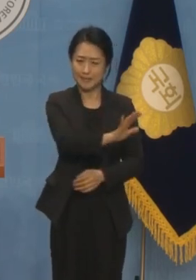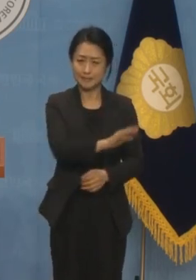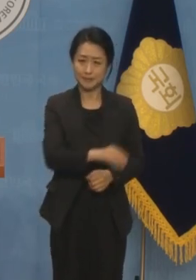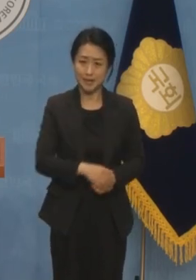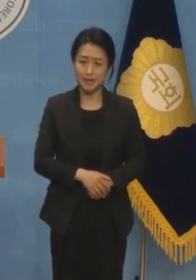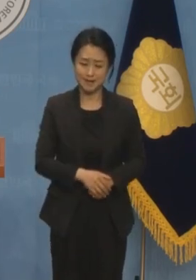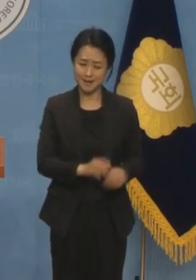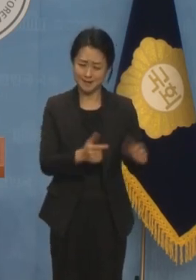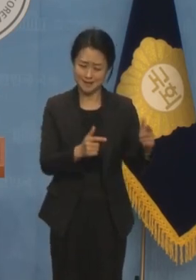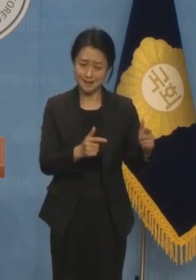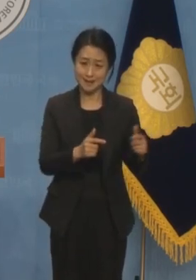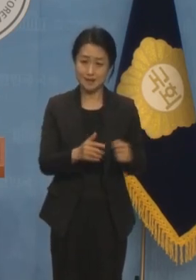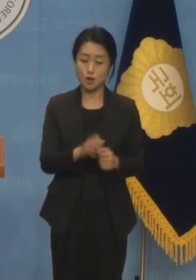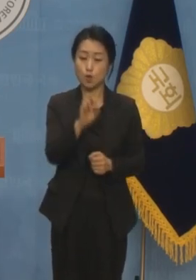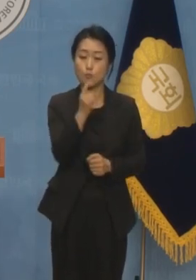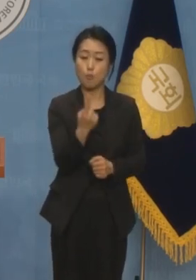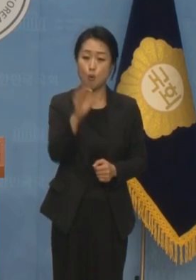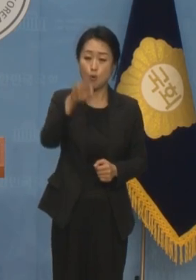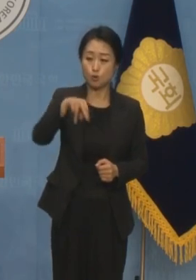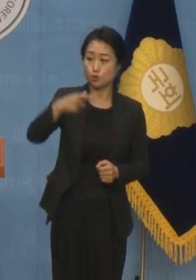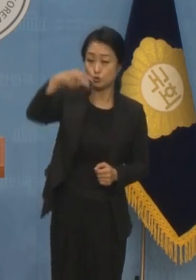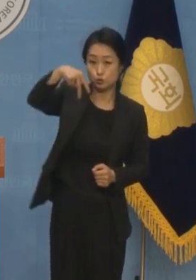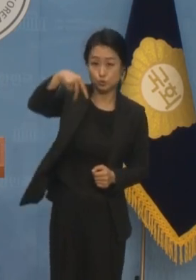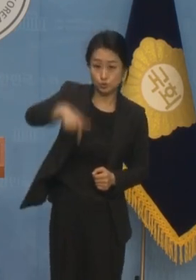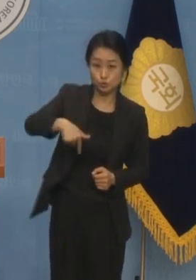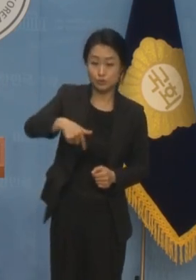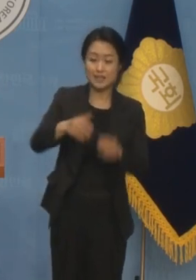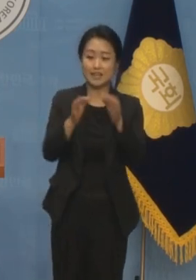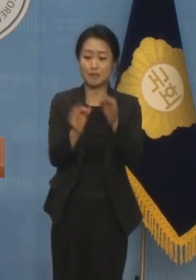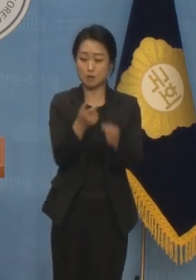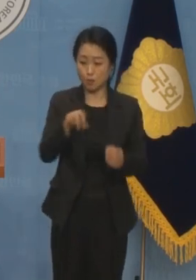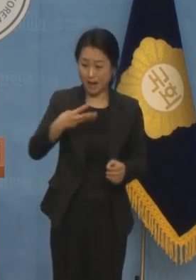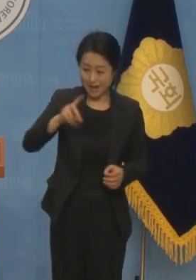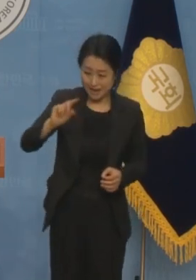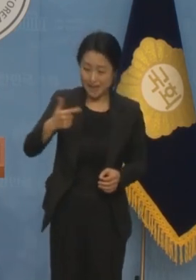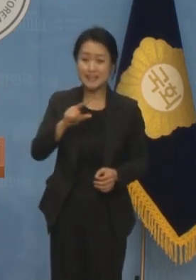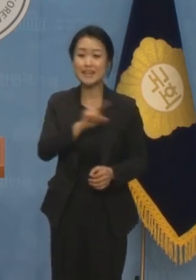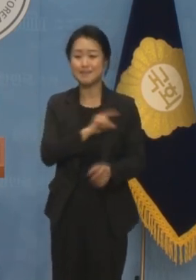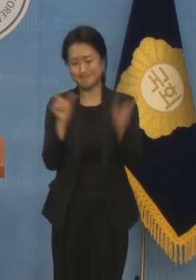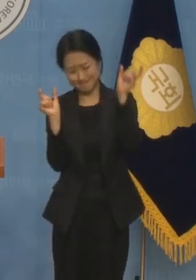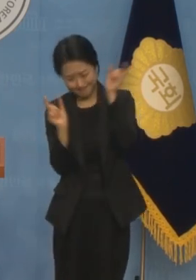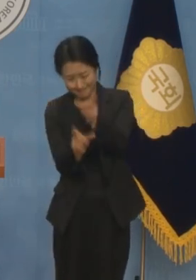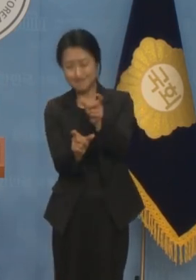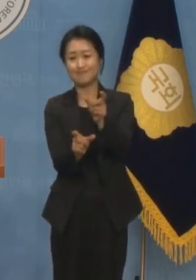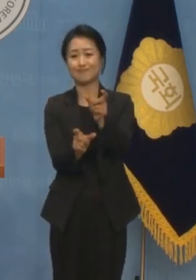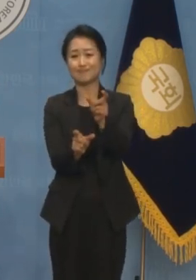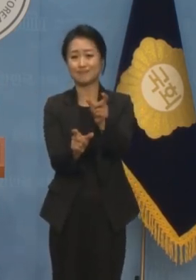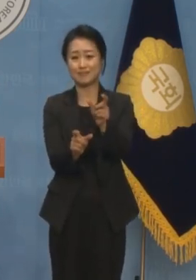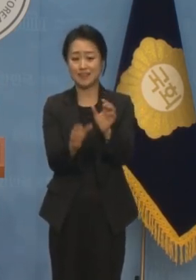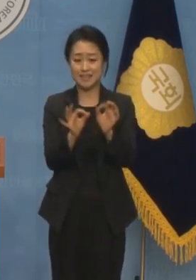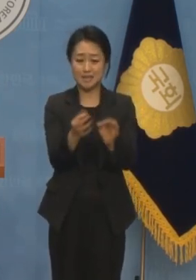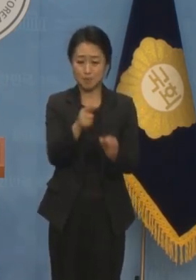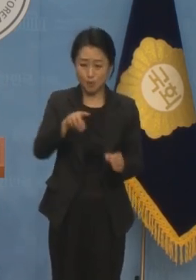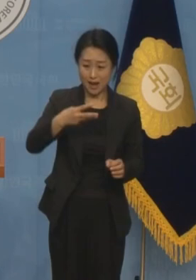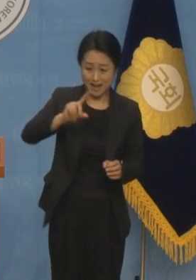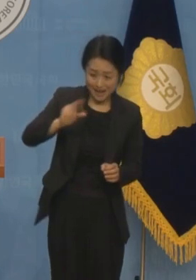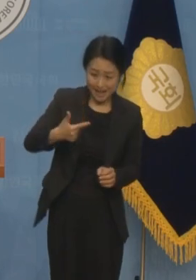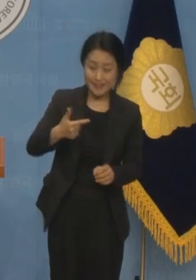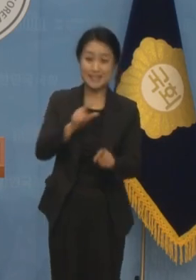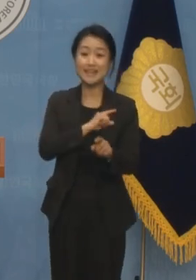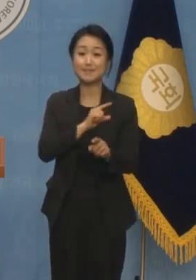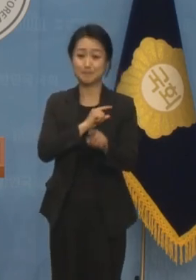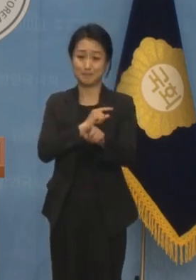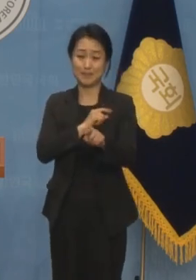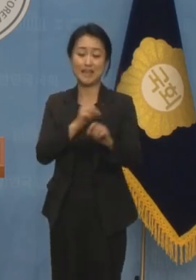여기에 모윤수 그리고 김할란 이렇게 명백하게 김할란 헬렌킴 프레젠트 오브